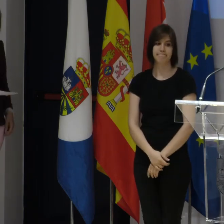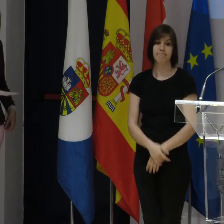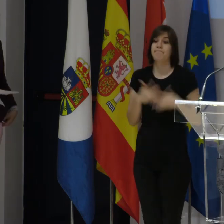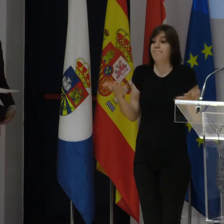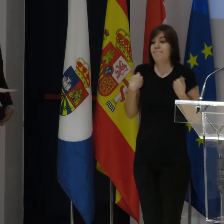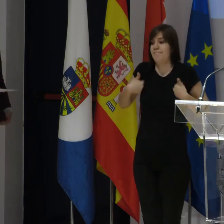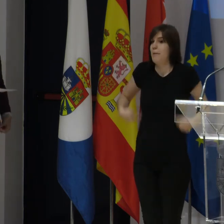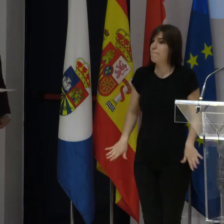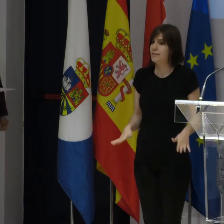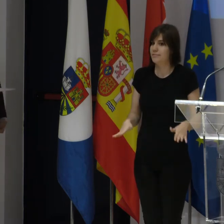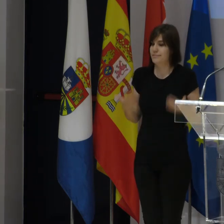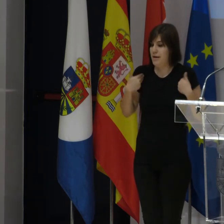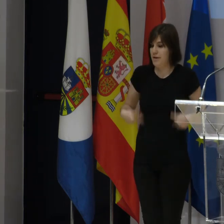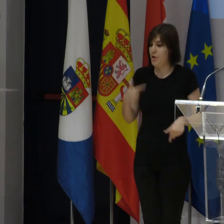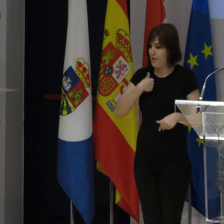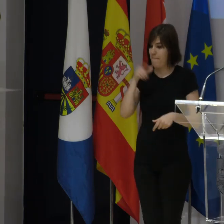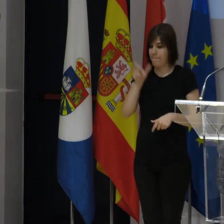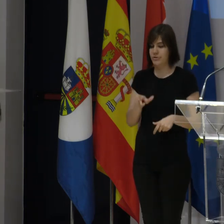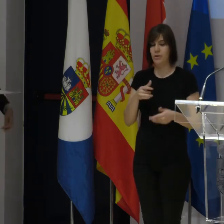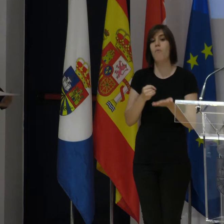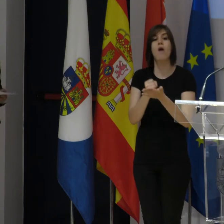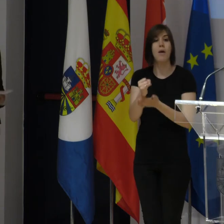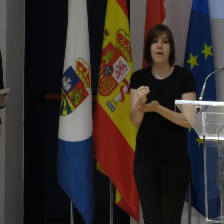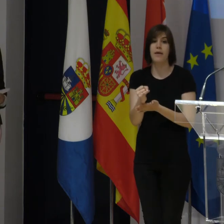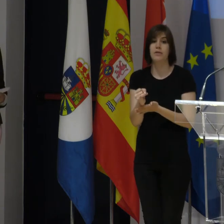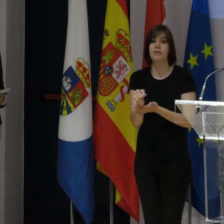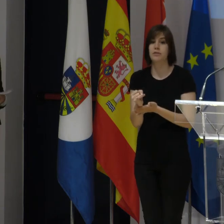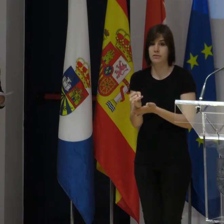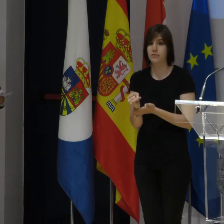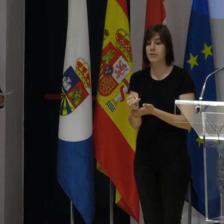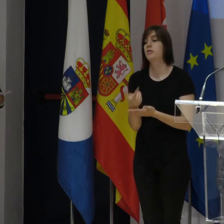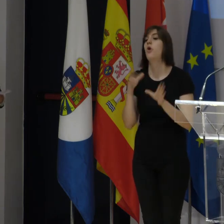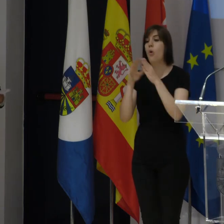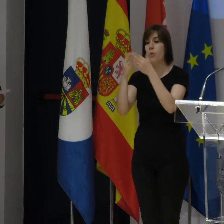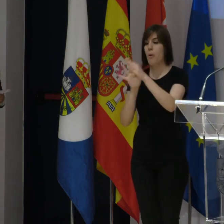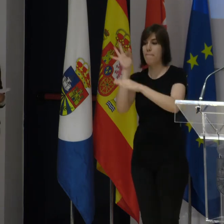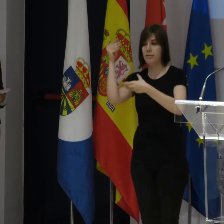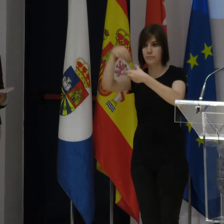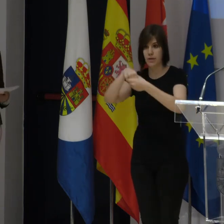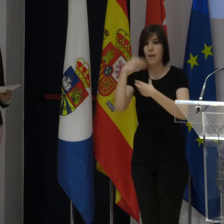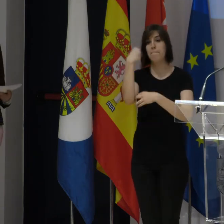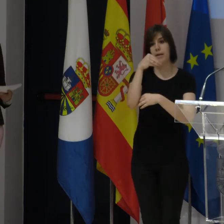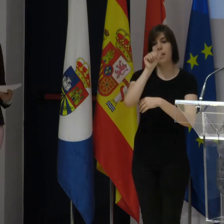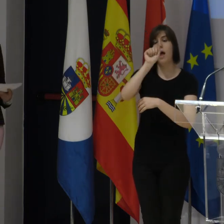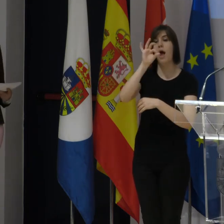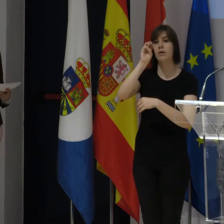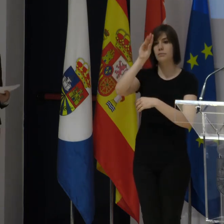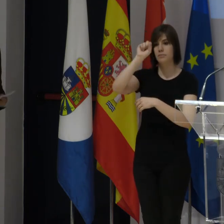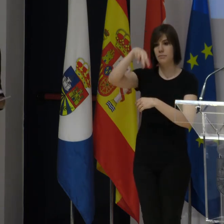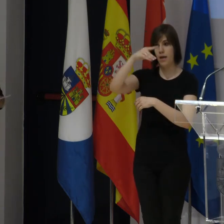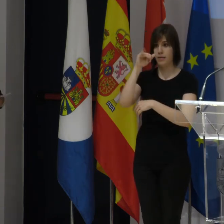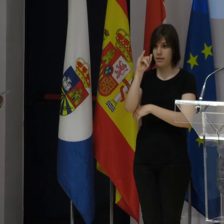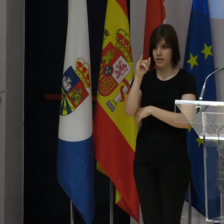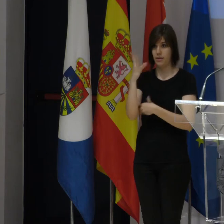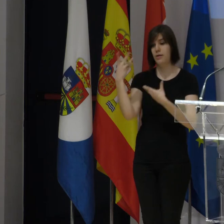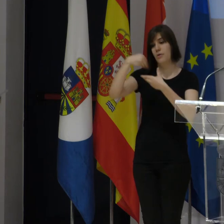Personalmente, como fue el labreño, miembro del patronato del Grupo AMAS y presidente de Aspandi, que forma